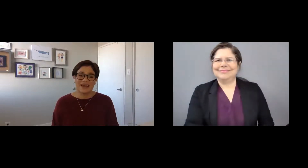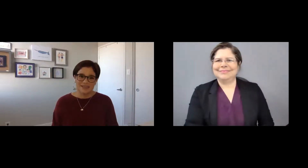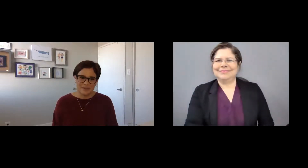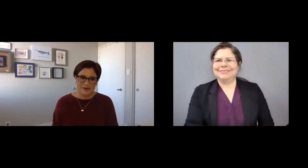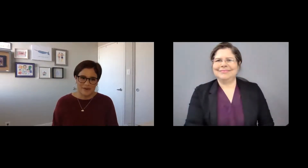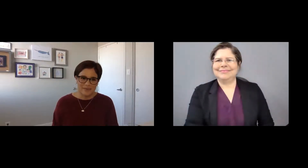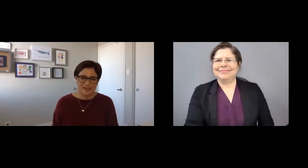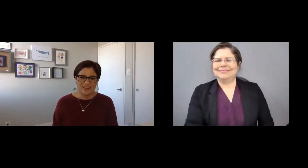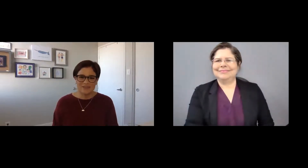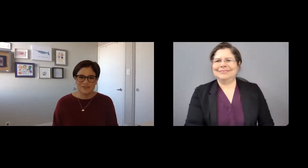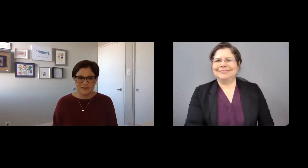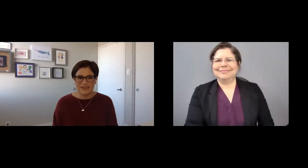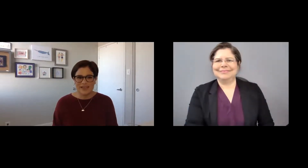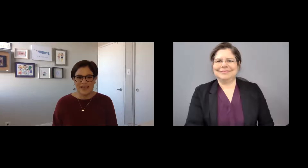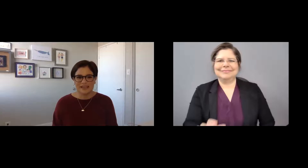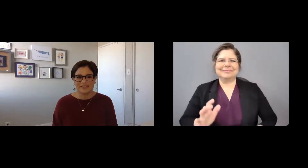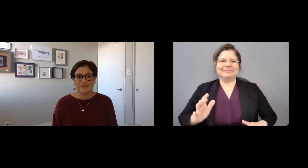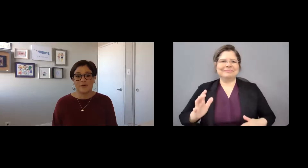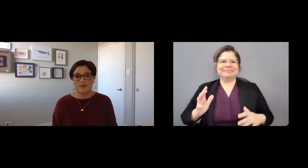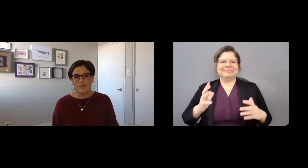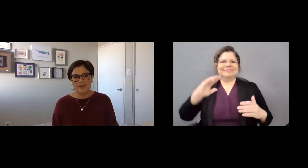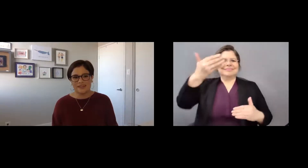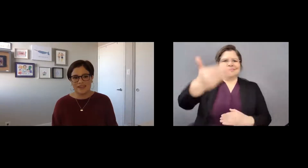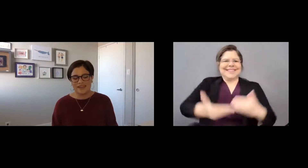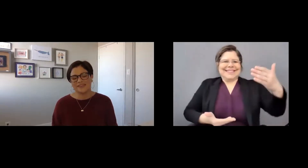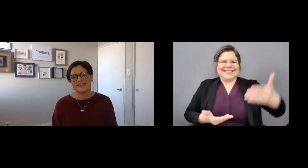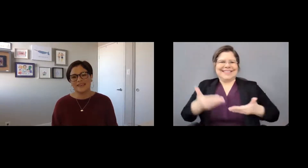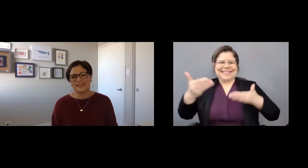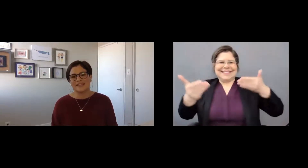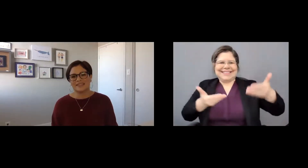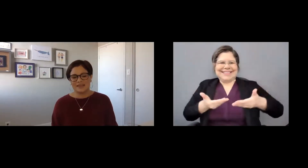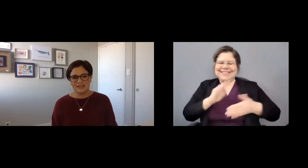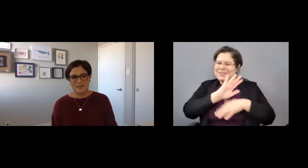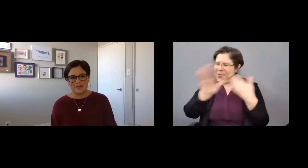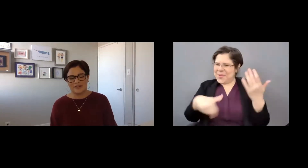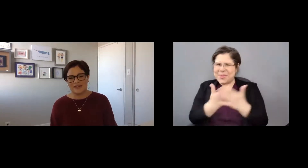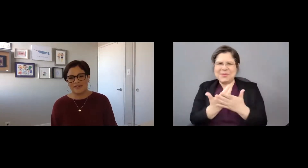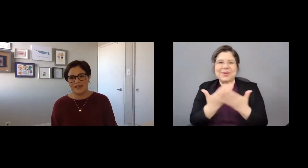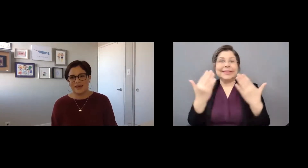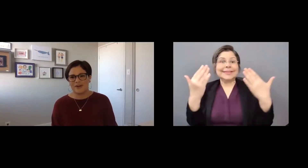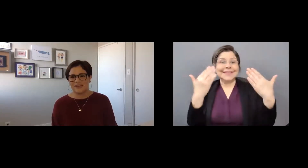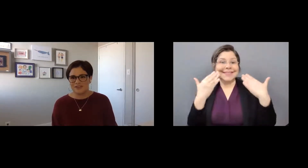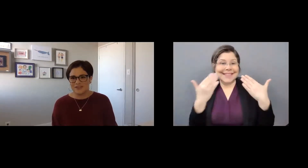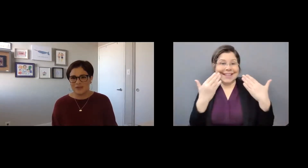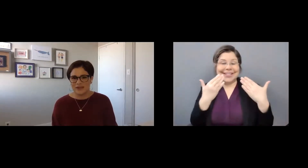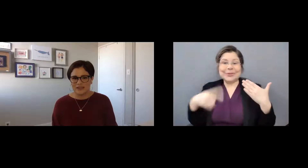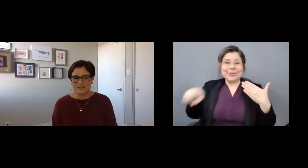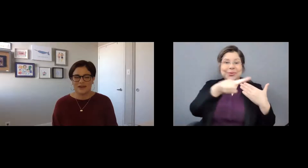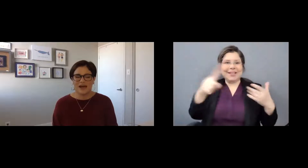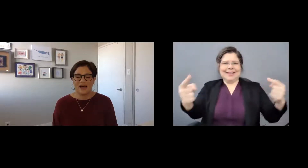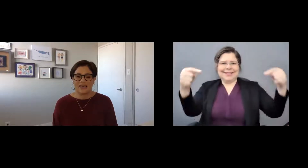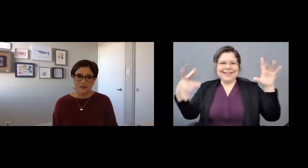Gracias por acompañarnos hoy en este foro comunitario de Ciencia Puerto Rico y la colección